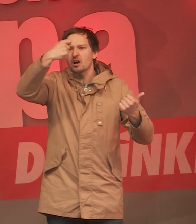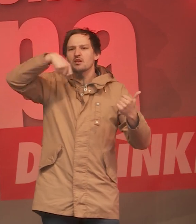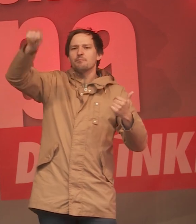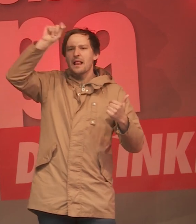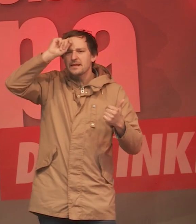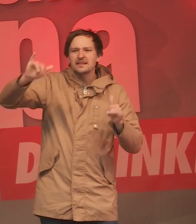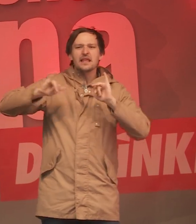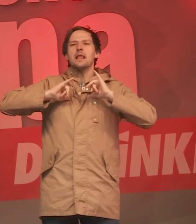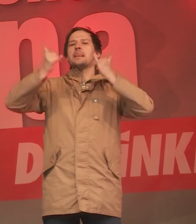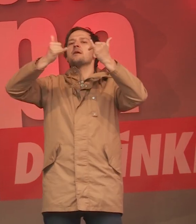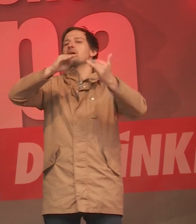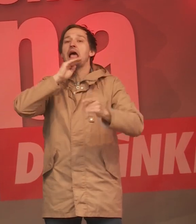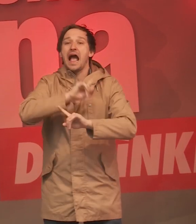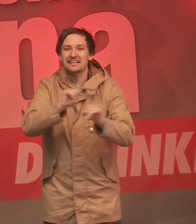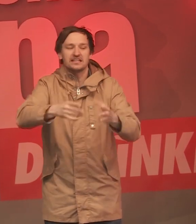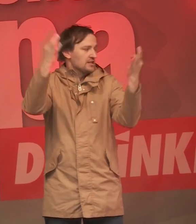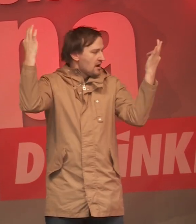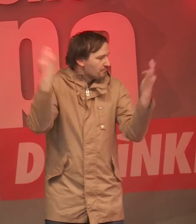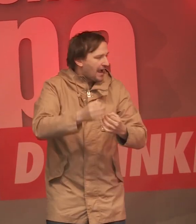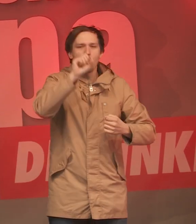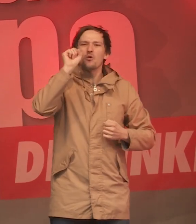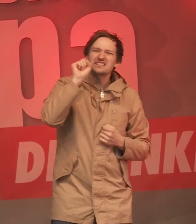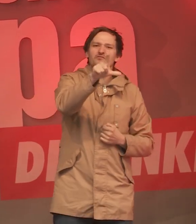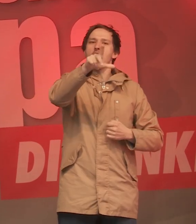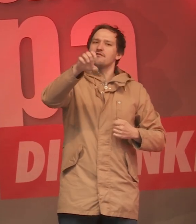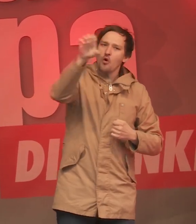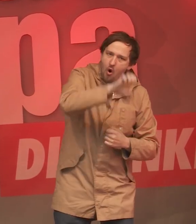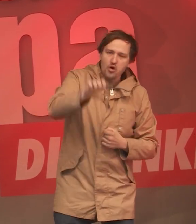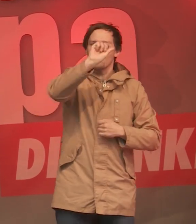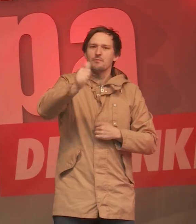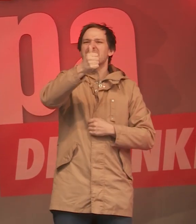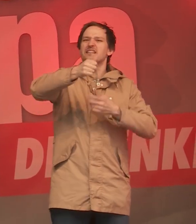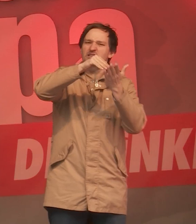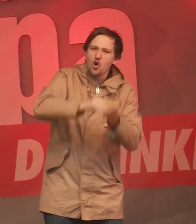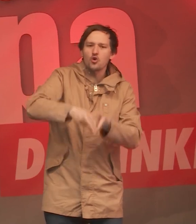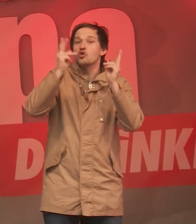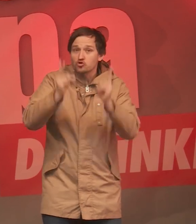leben kann, sondern wir brauchen mindestens 12 Euro Mindestlohn und das sofort.